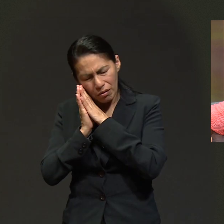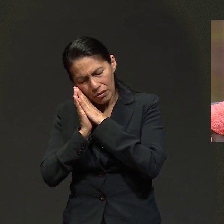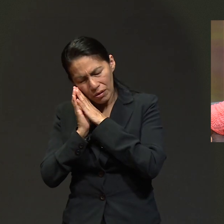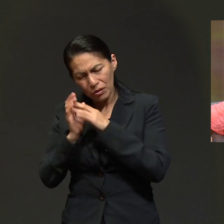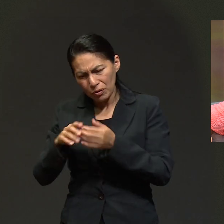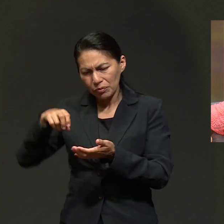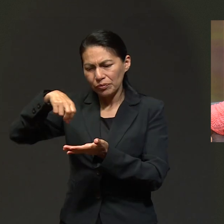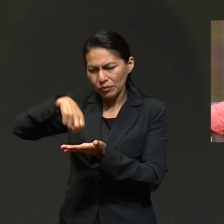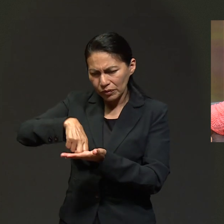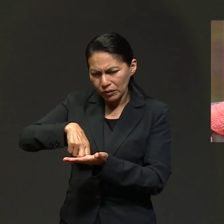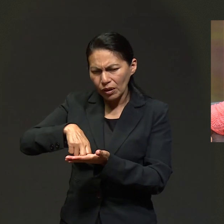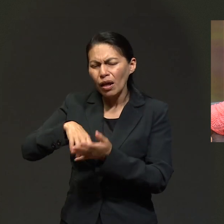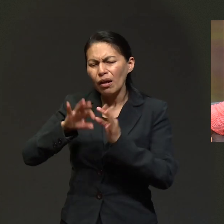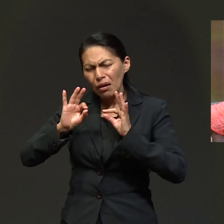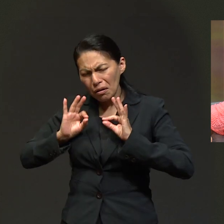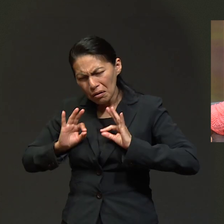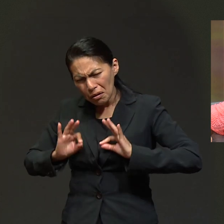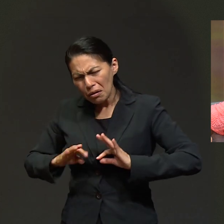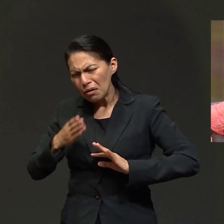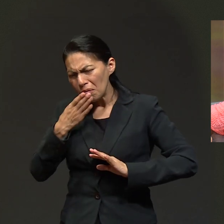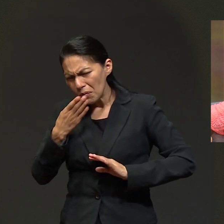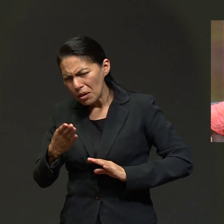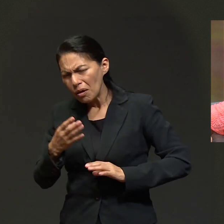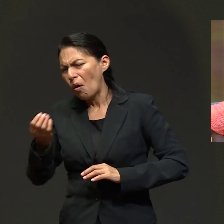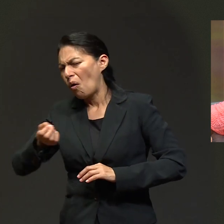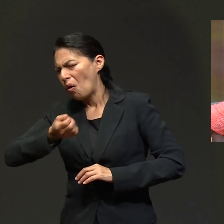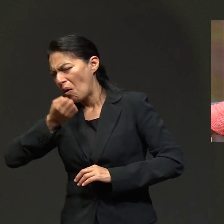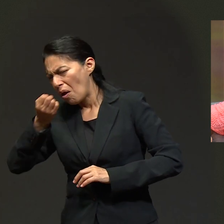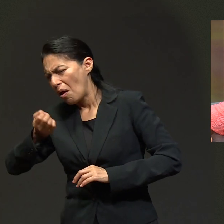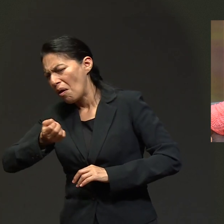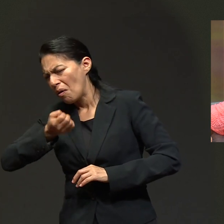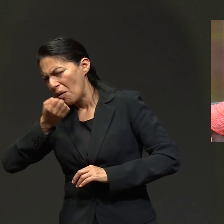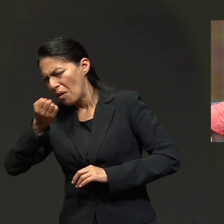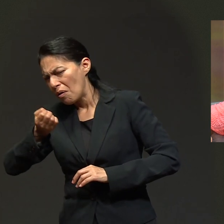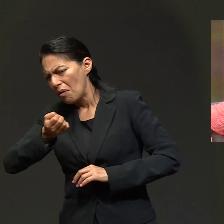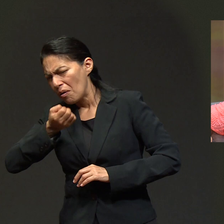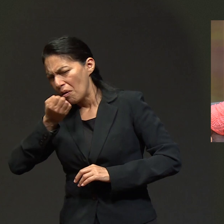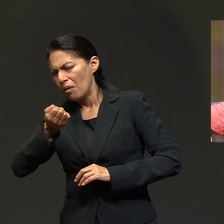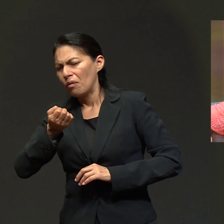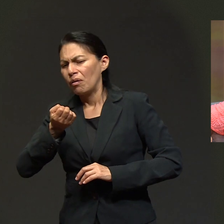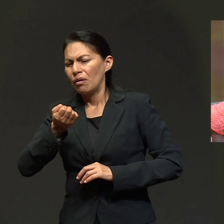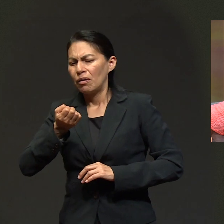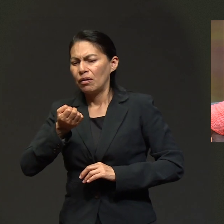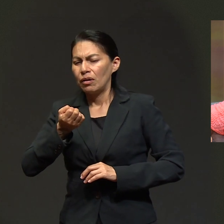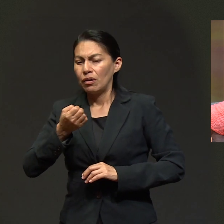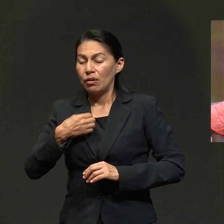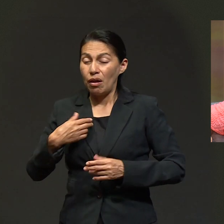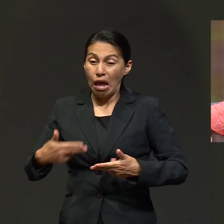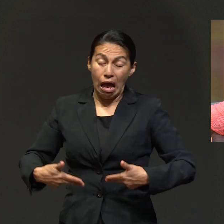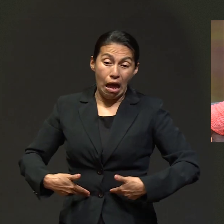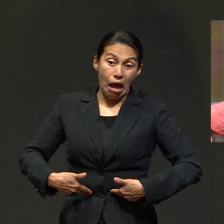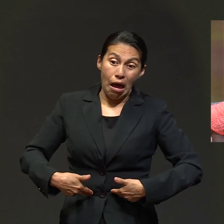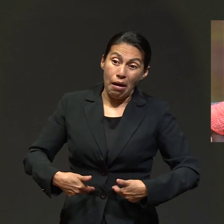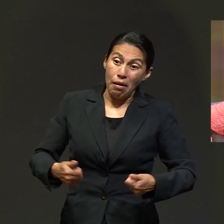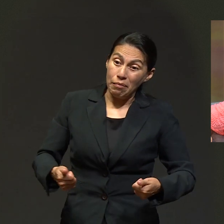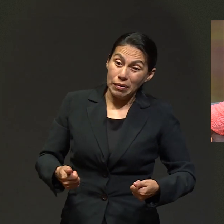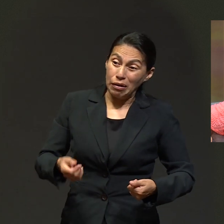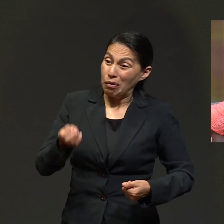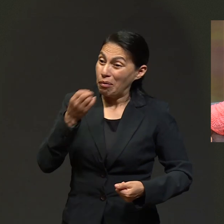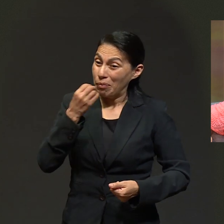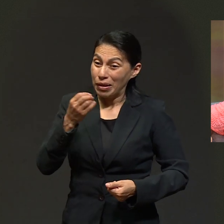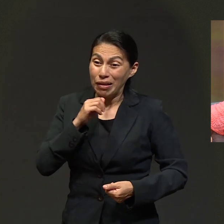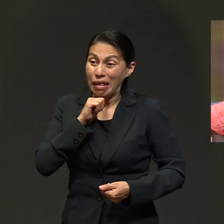Y me arrodillaba, yo le decía, mamá, todo va a estar bien. Oraba con mi mamá. Me acuerdo que sentía